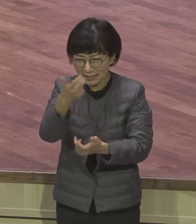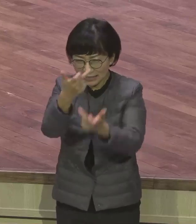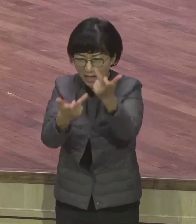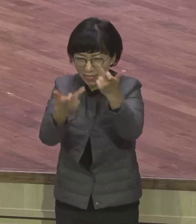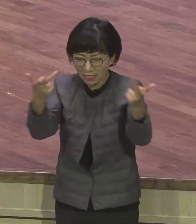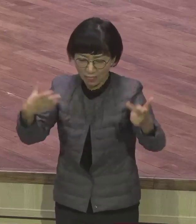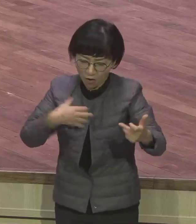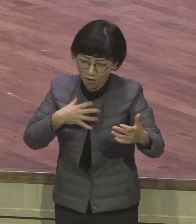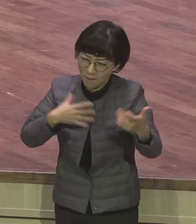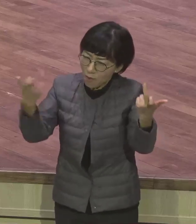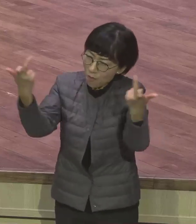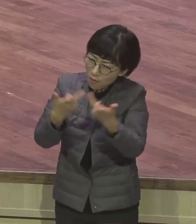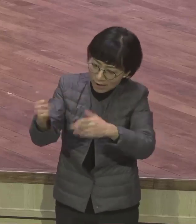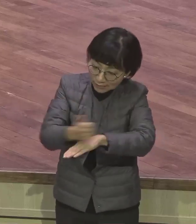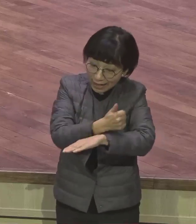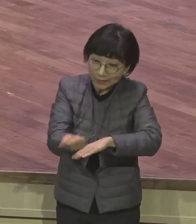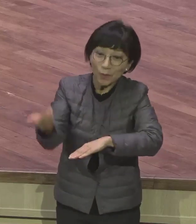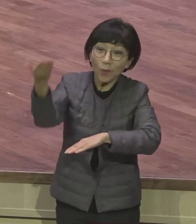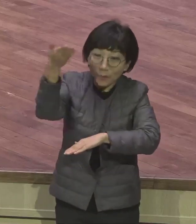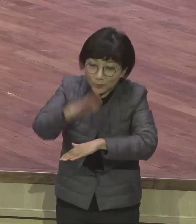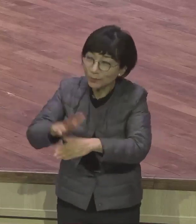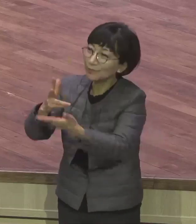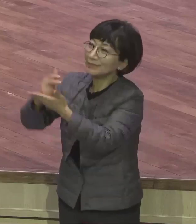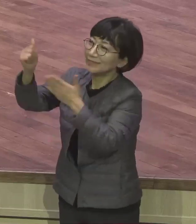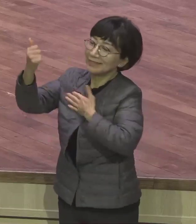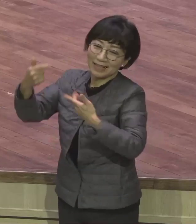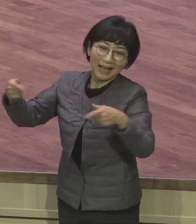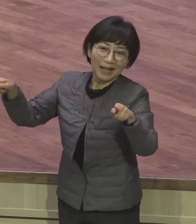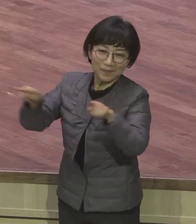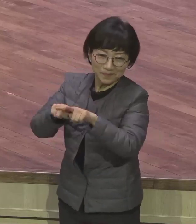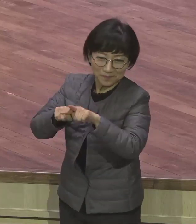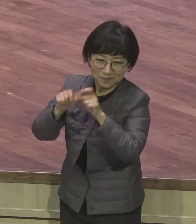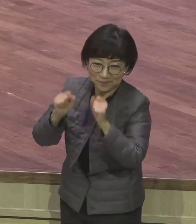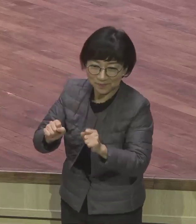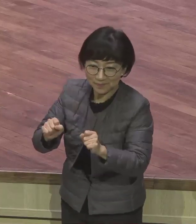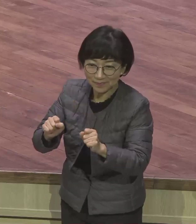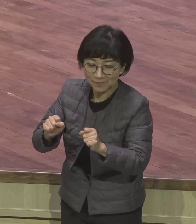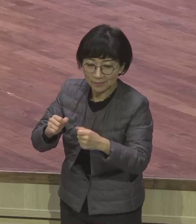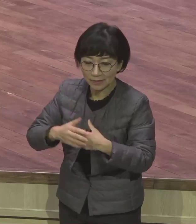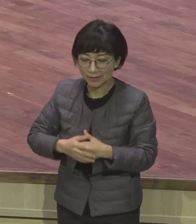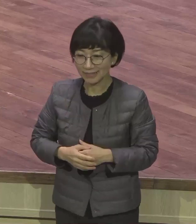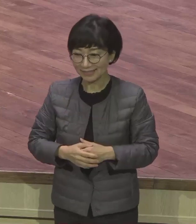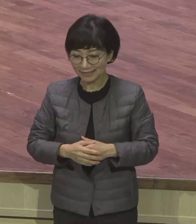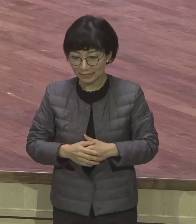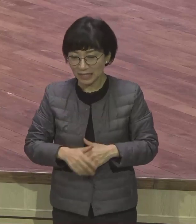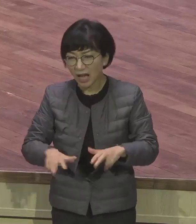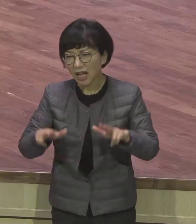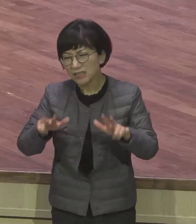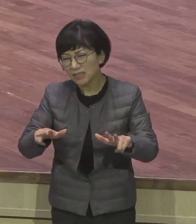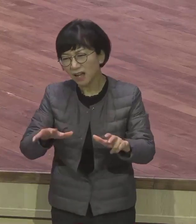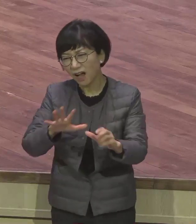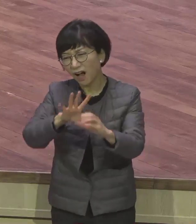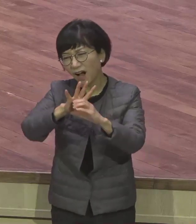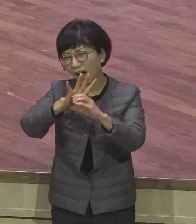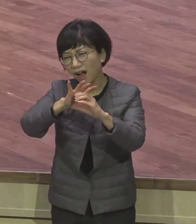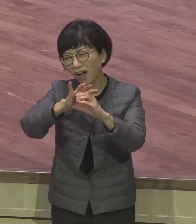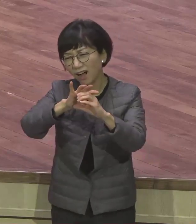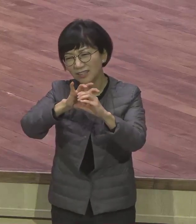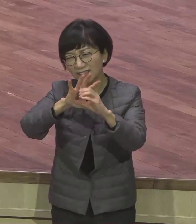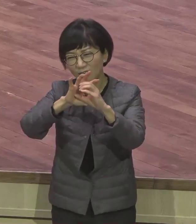겁날 거 없어 지금 이게 지금 지금 코로나가 전 세계를 불안할 텐데